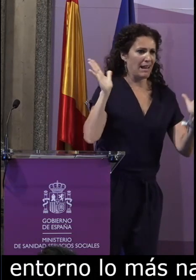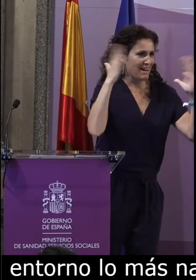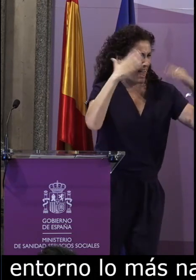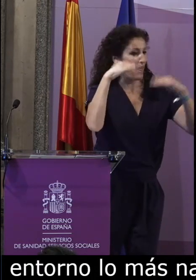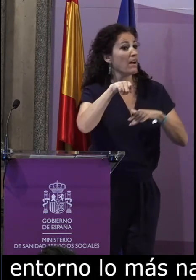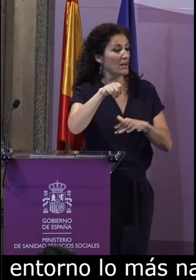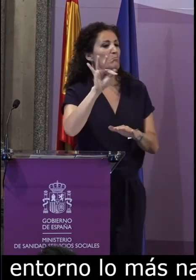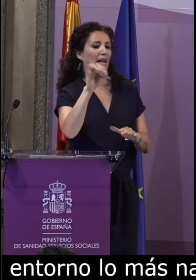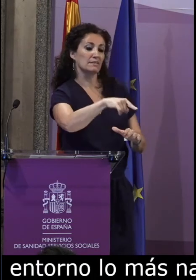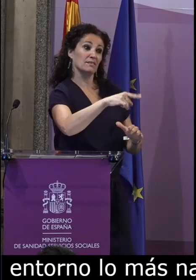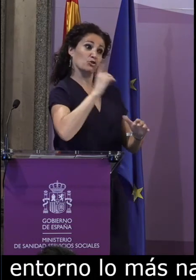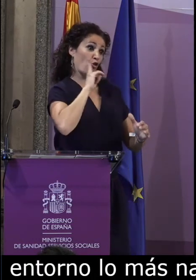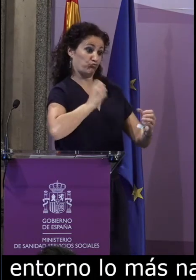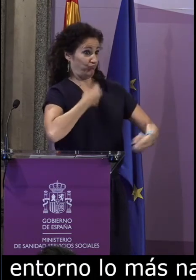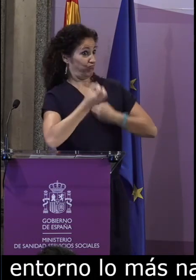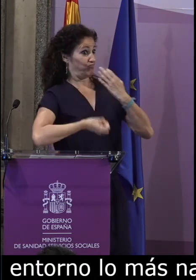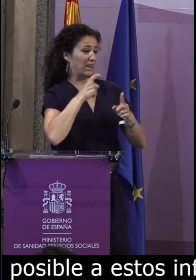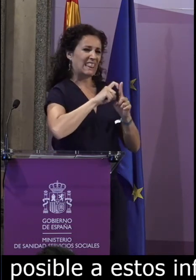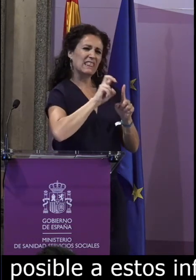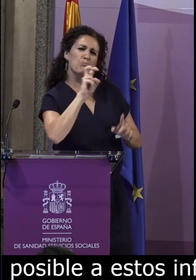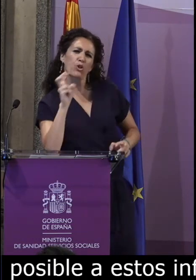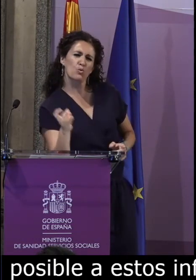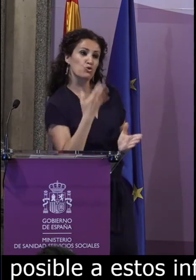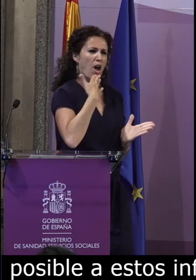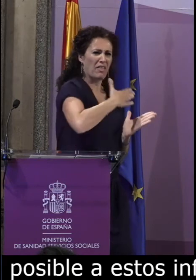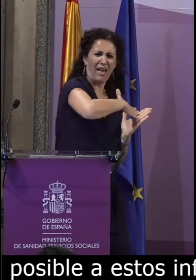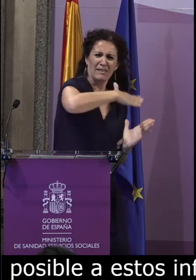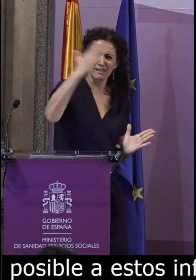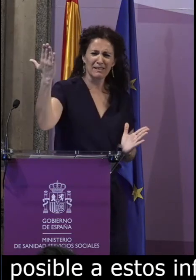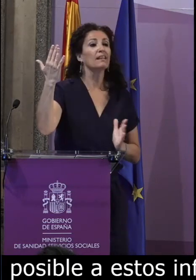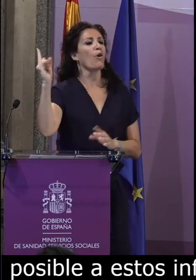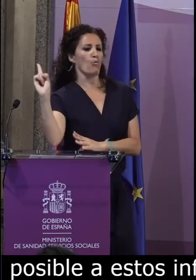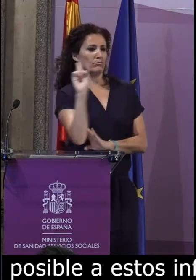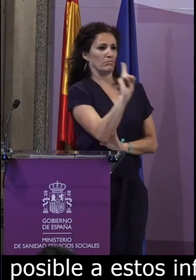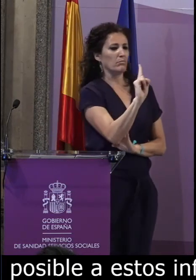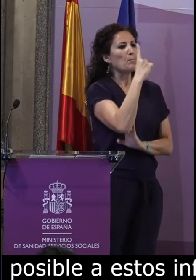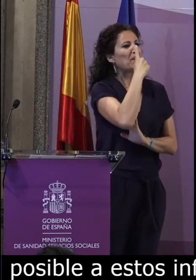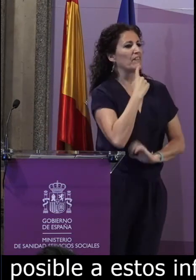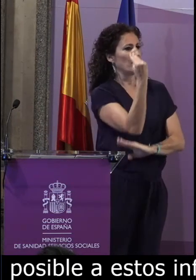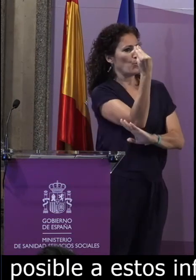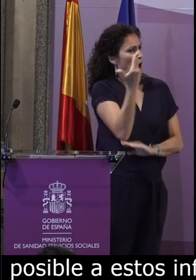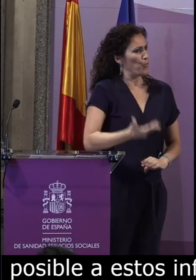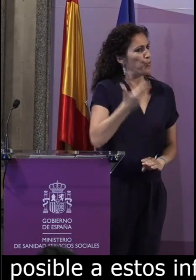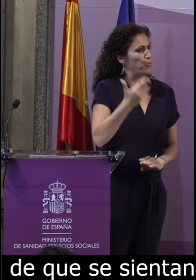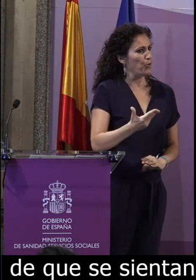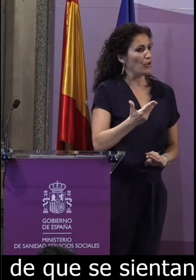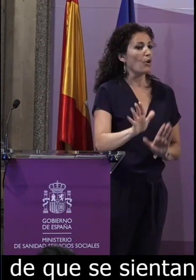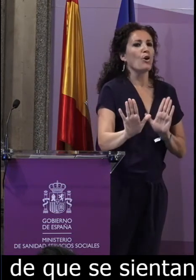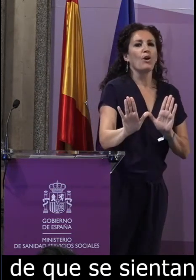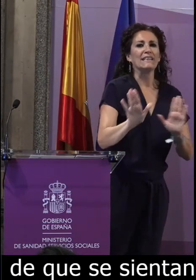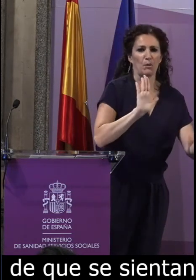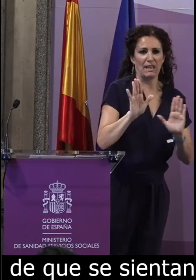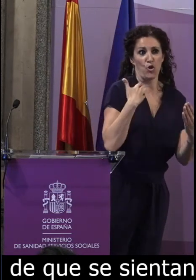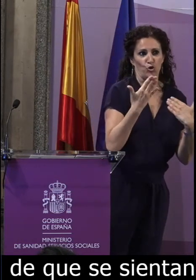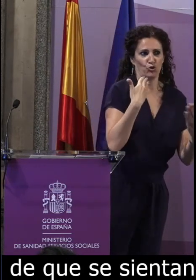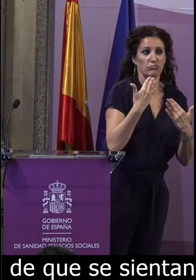en la libertad con total naturalidad a la hora de utilizar su lengua en los diferentes tipos de discursos y para poder hacer